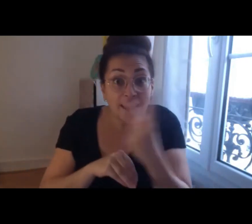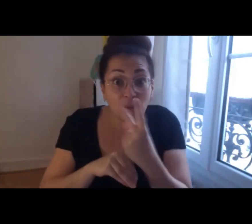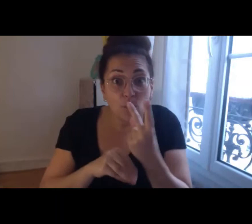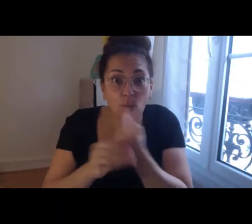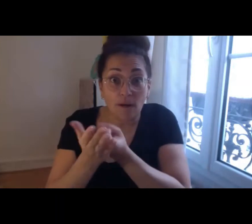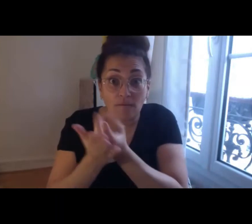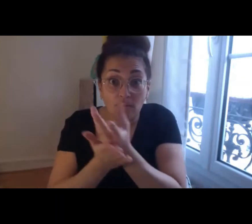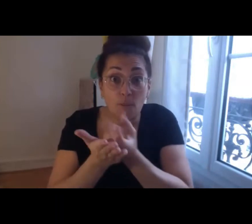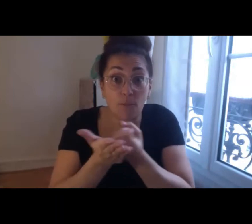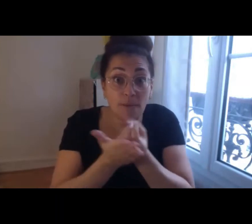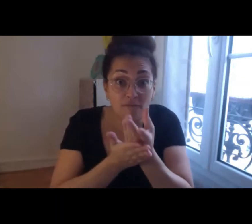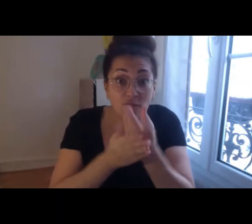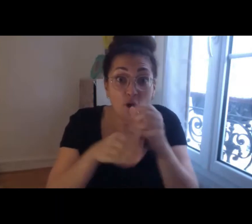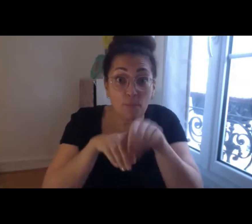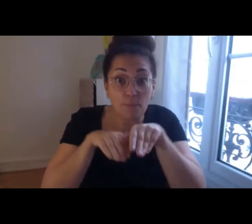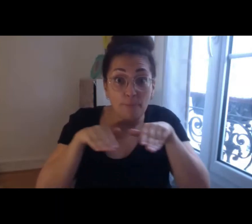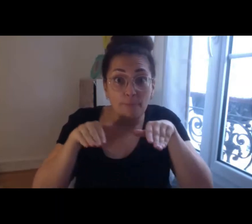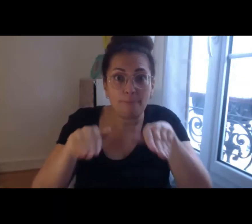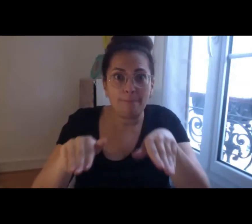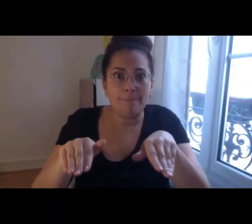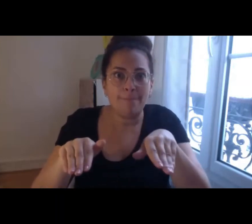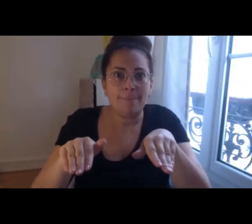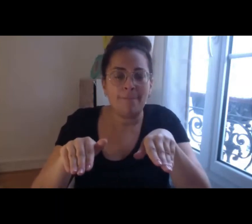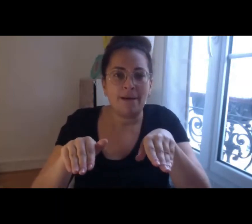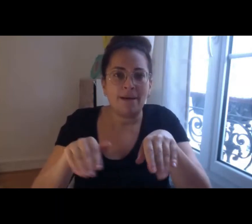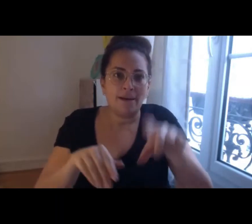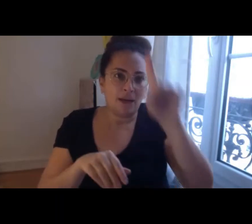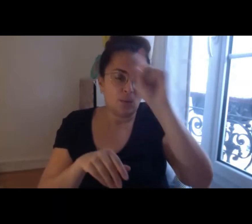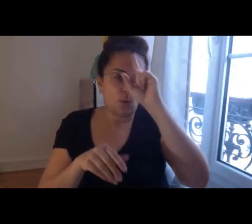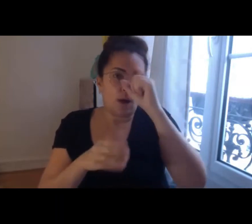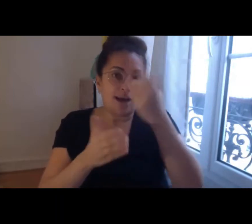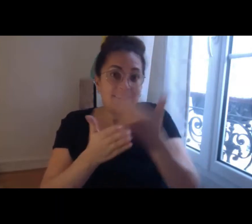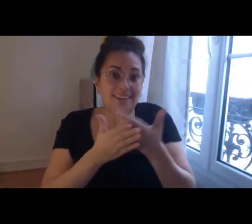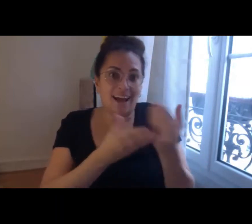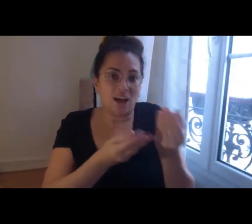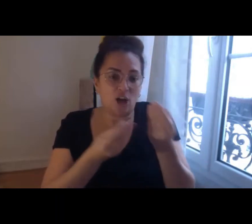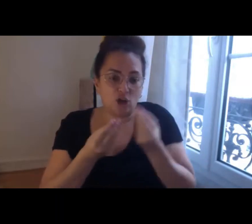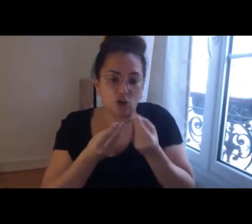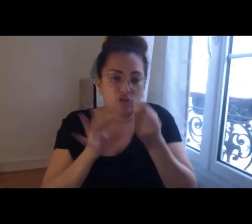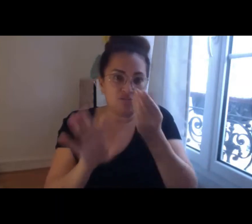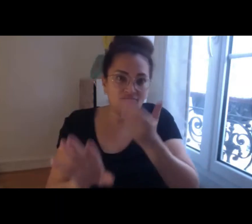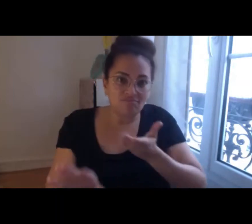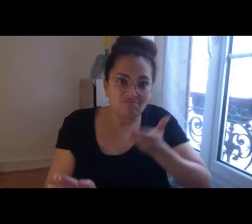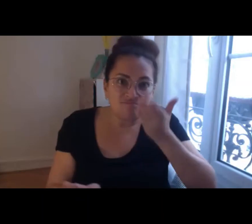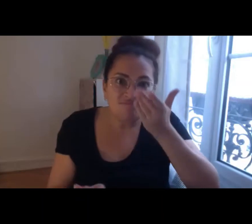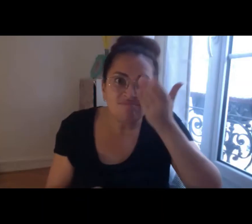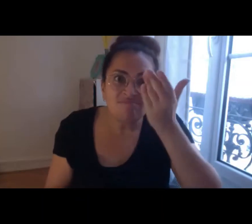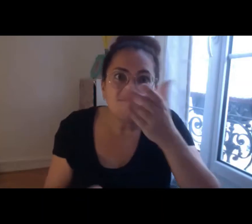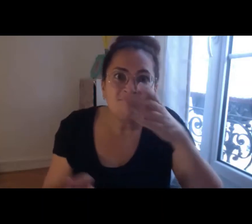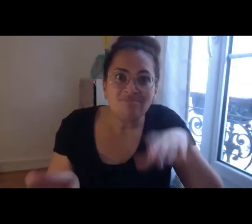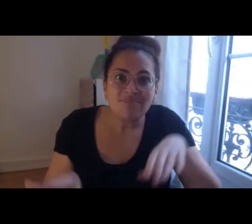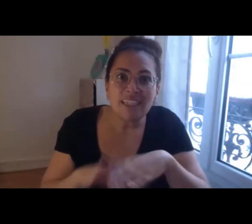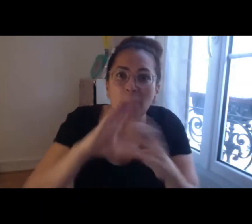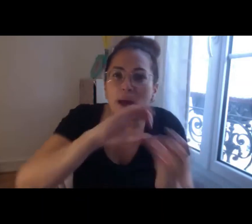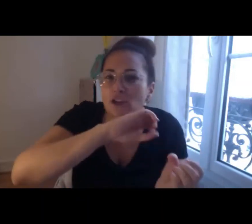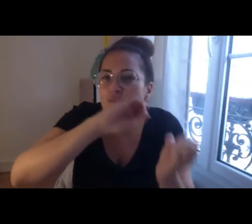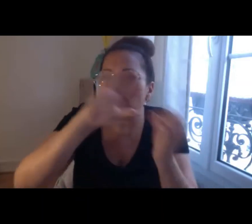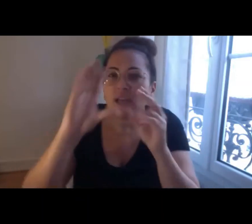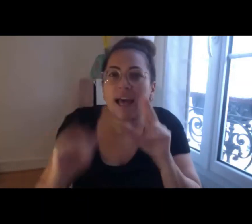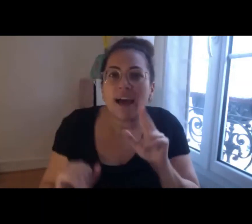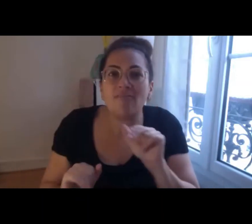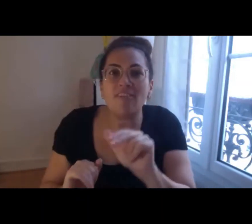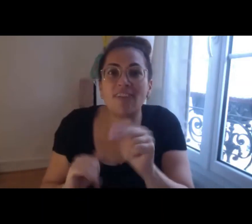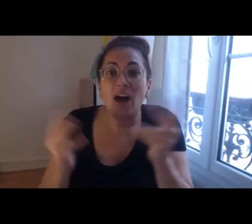important parce qu'il nous permet de se projeter de voir l'avenir et de commencer à travailler sur des solutions